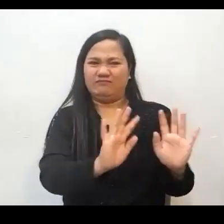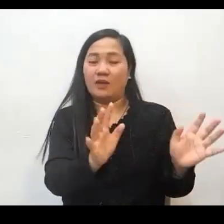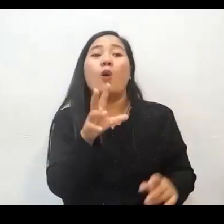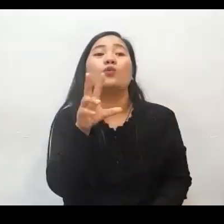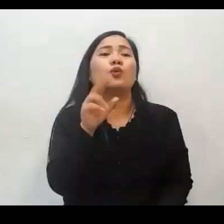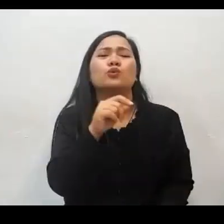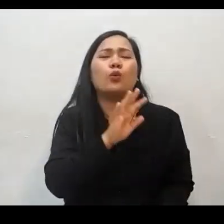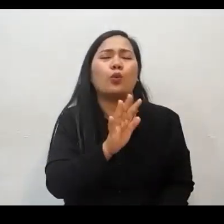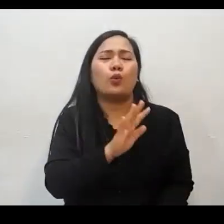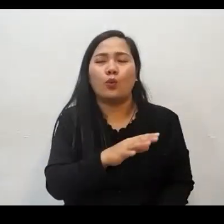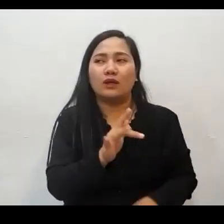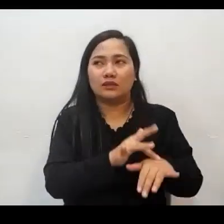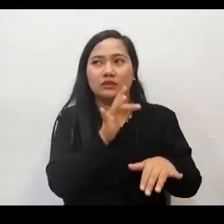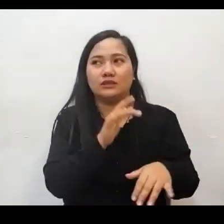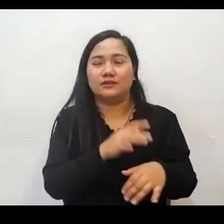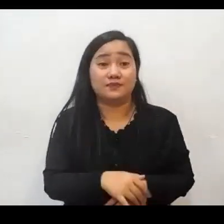anumang bagay na marumi.